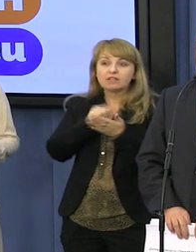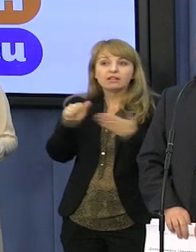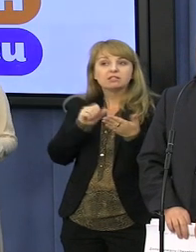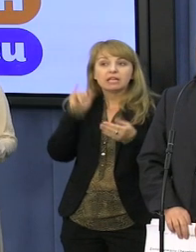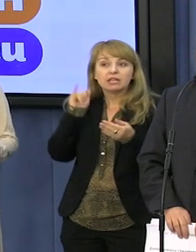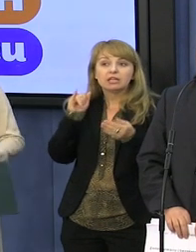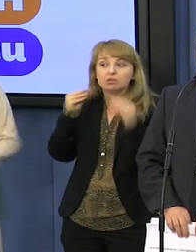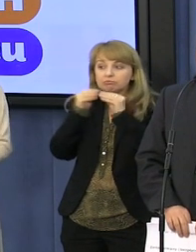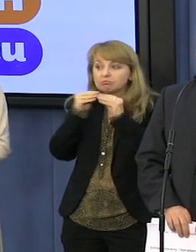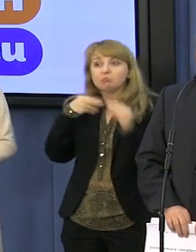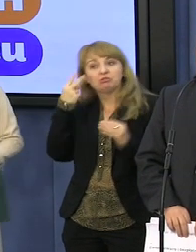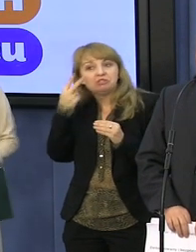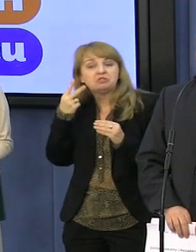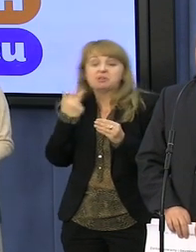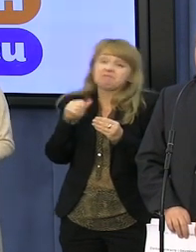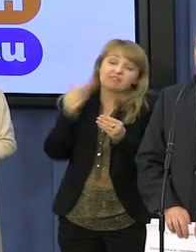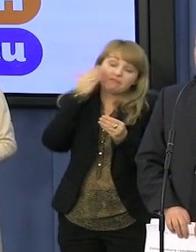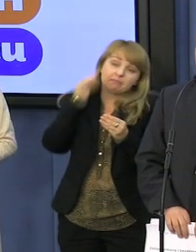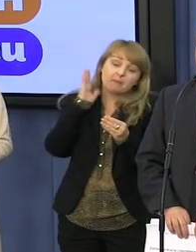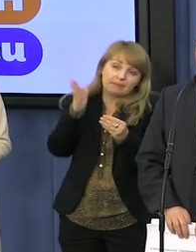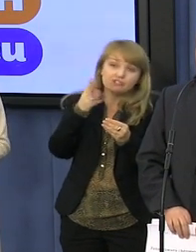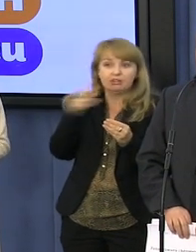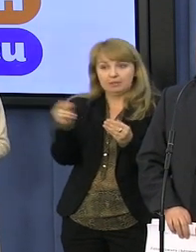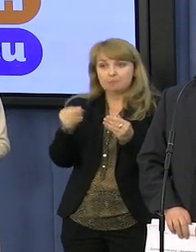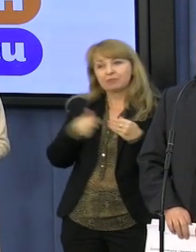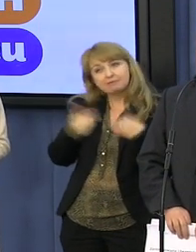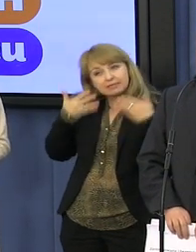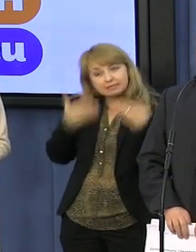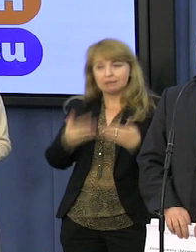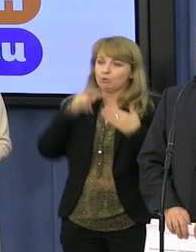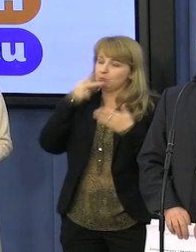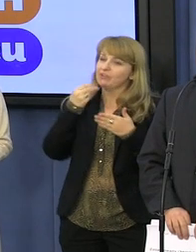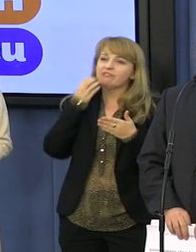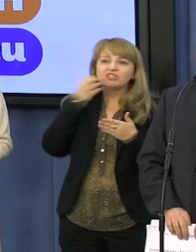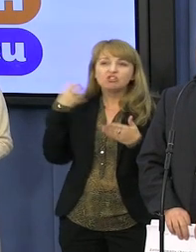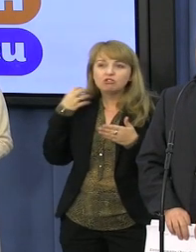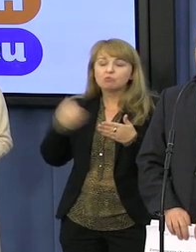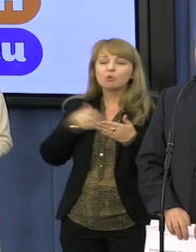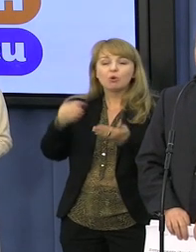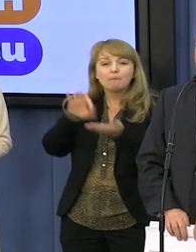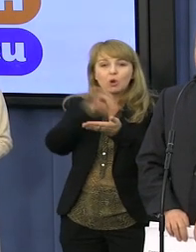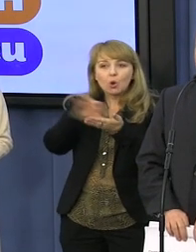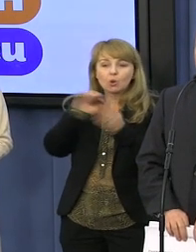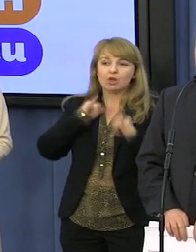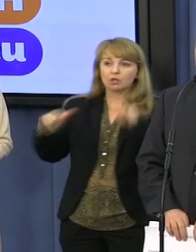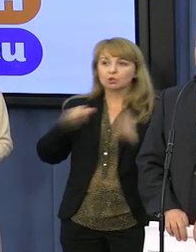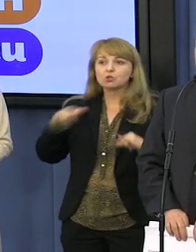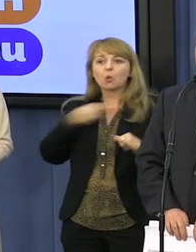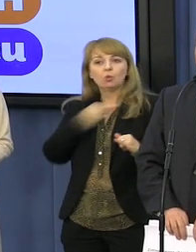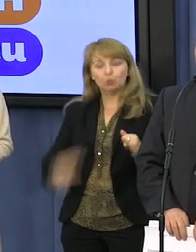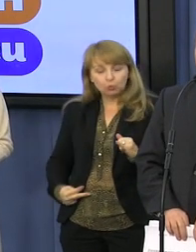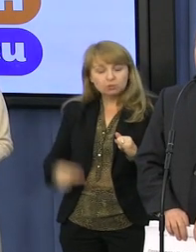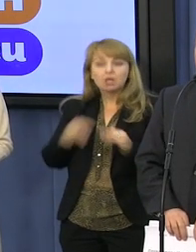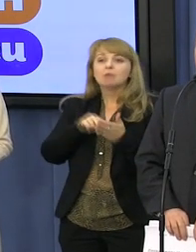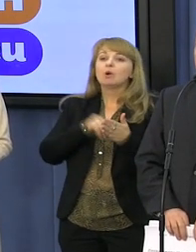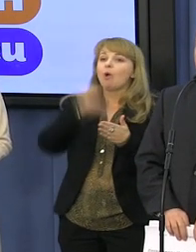nie wynika. A oczywiście chcemy się odnieść to w kontekście wcześniejszych projektów rządu promiera Tuska, czyli